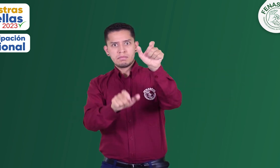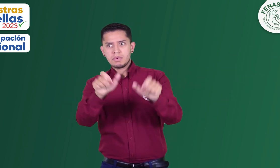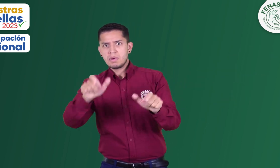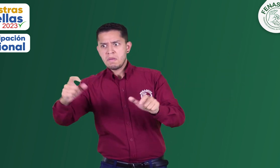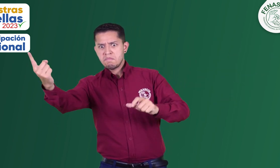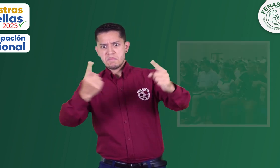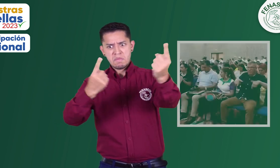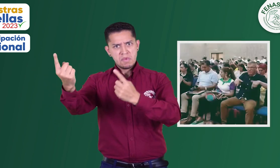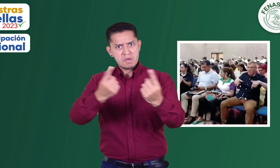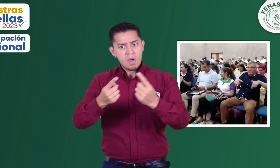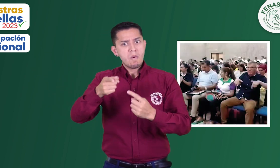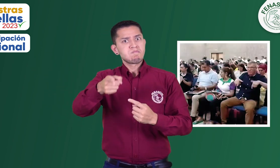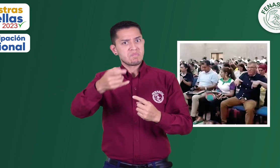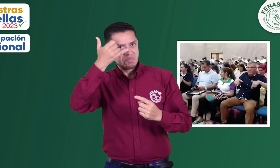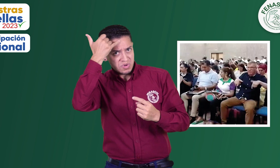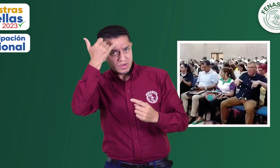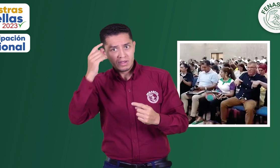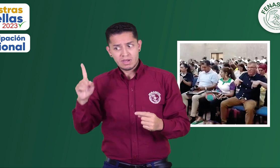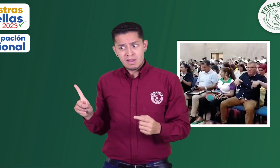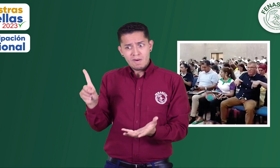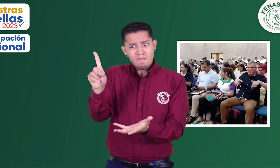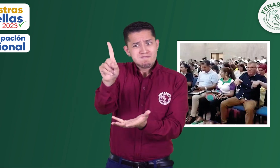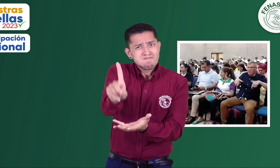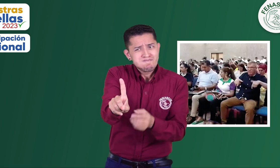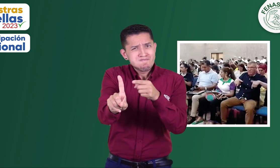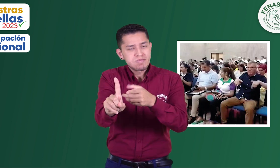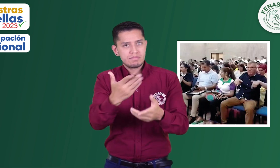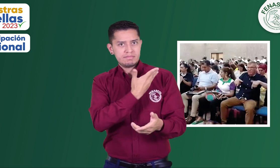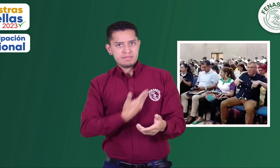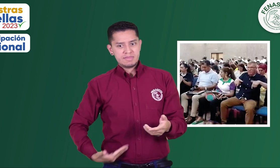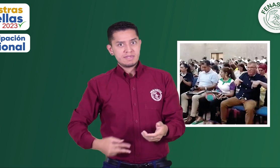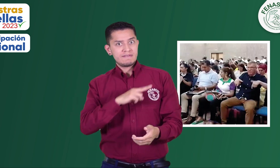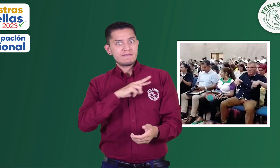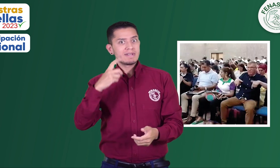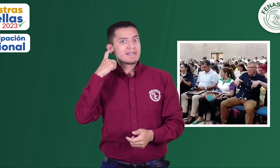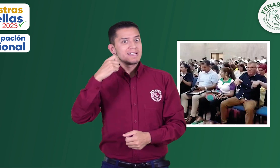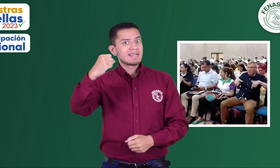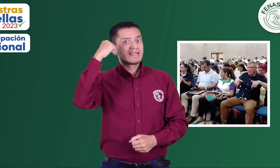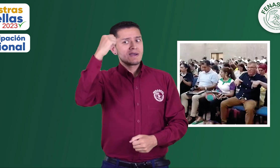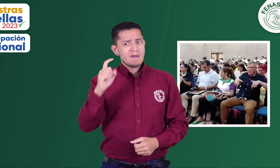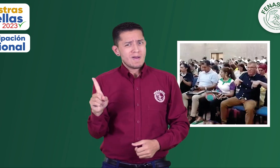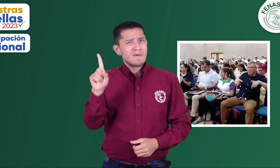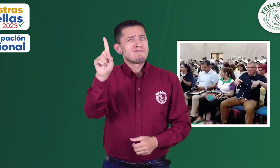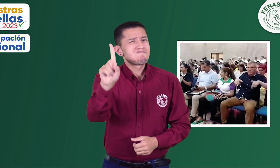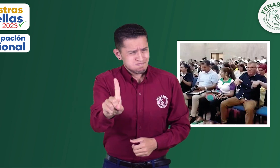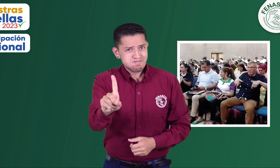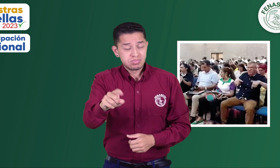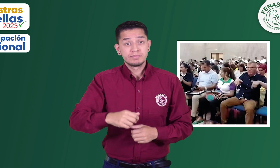presencia la vicepresidenta de la República, Francia Márquez, donde José Leal estuvo presente.